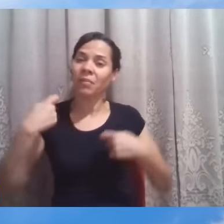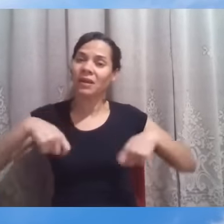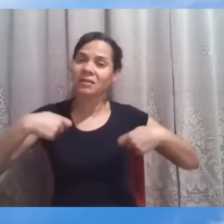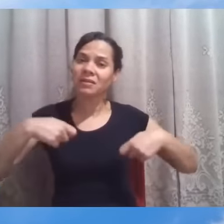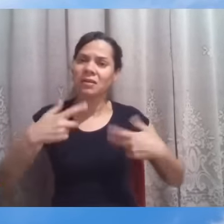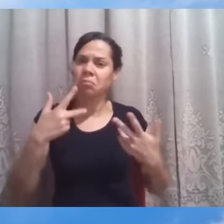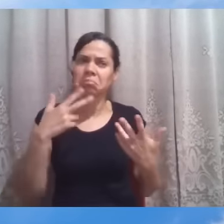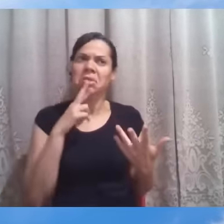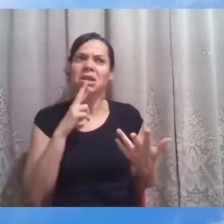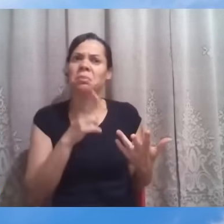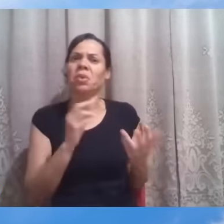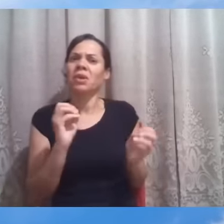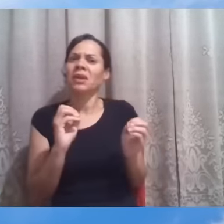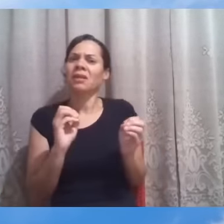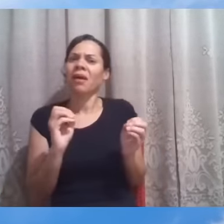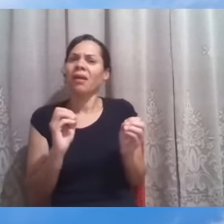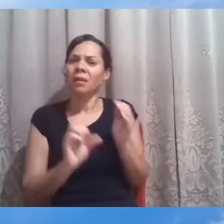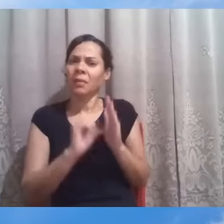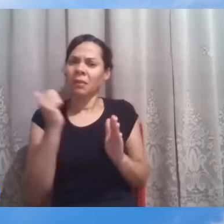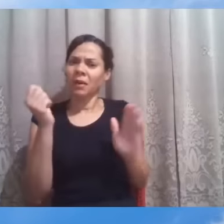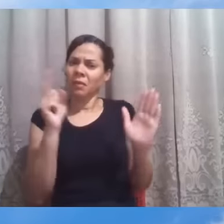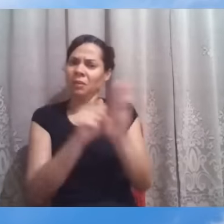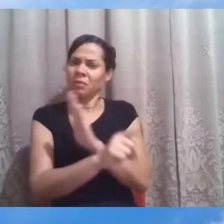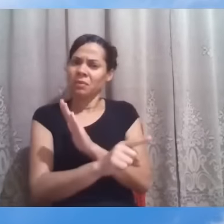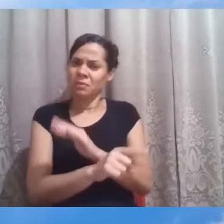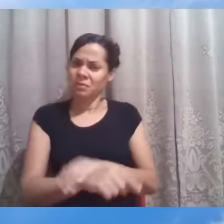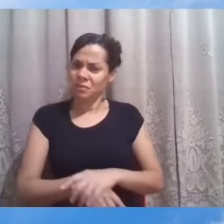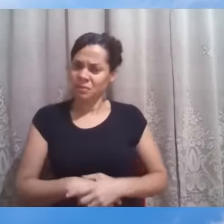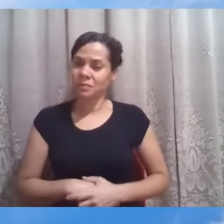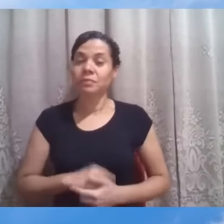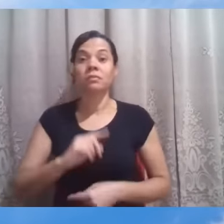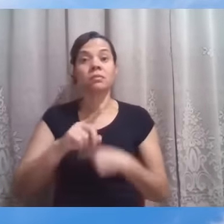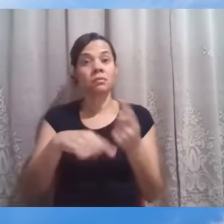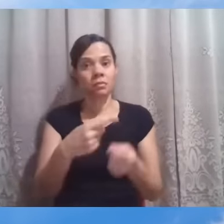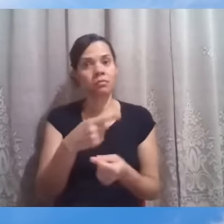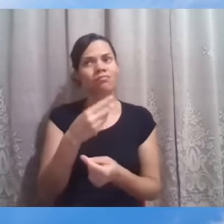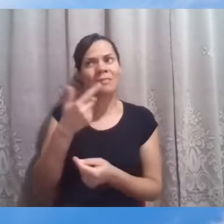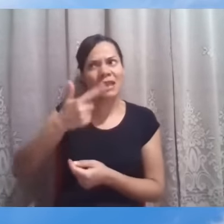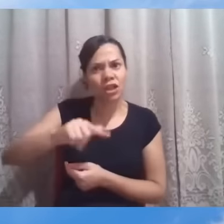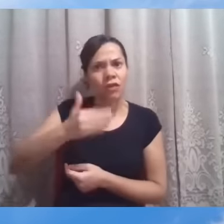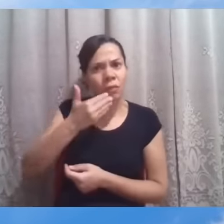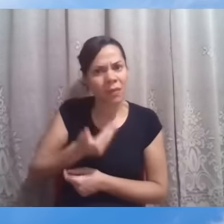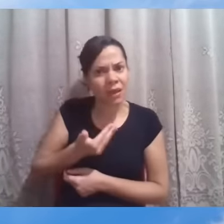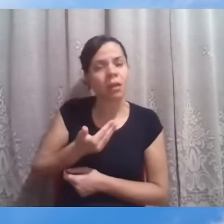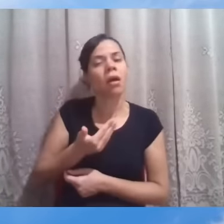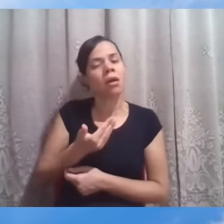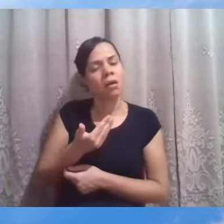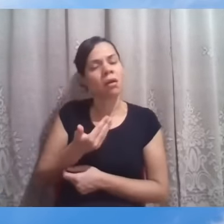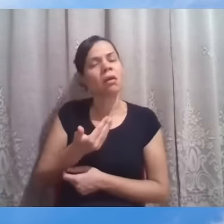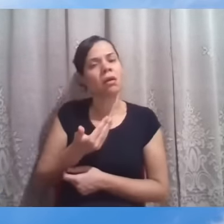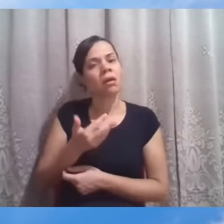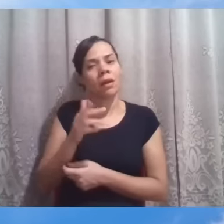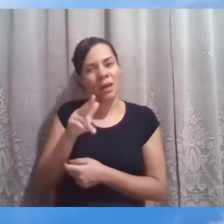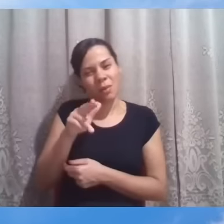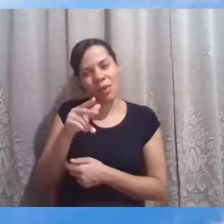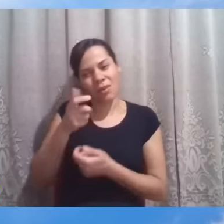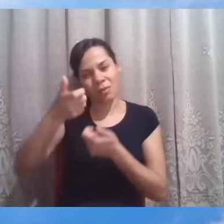sequer responde ela na primeira indagação, depois ela insiste mais uma vez, enfim, como aqui se desdobra.